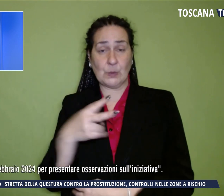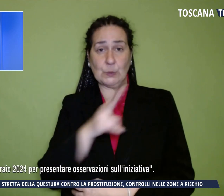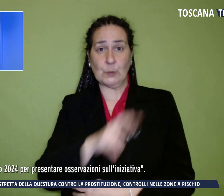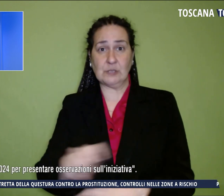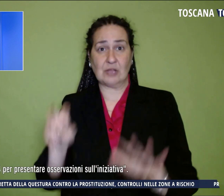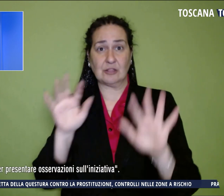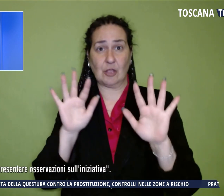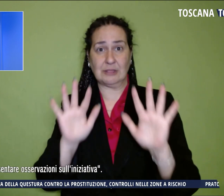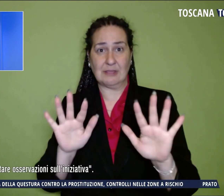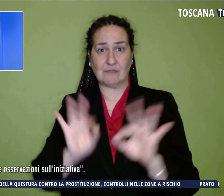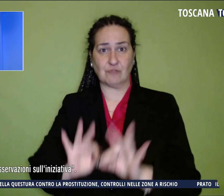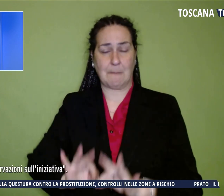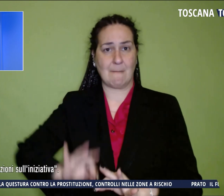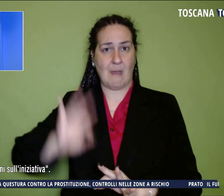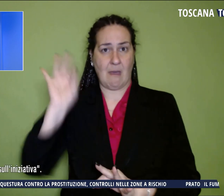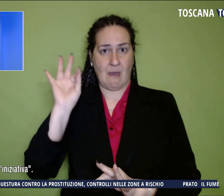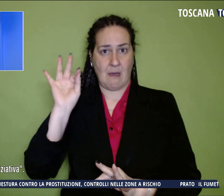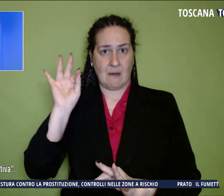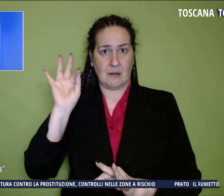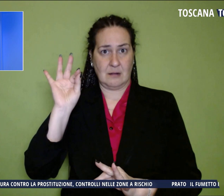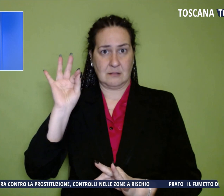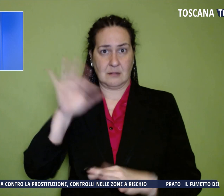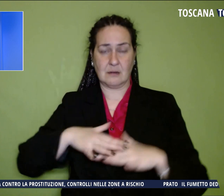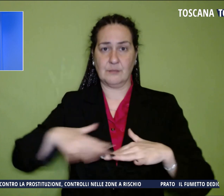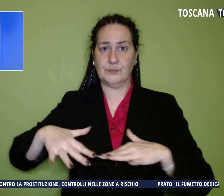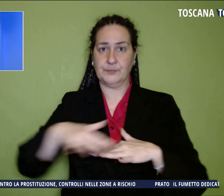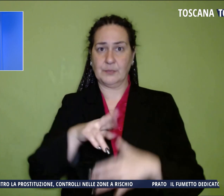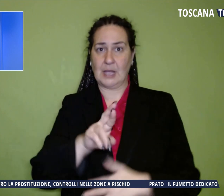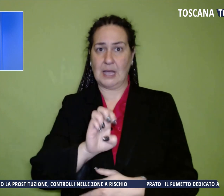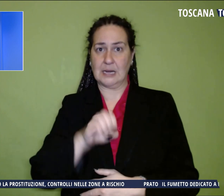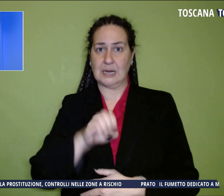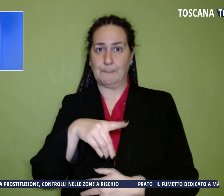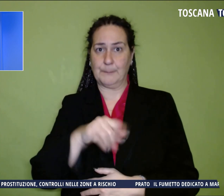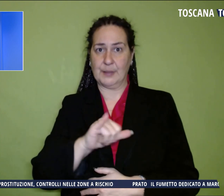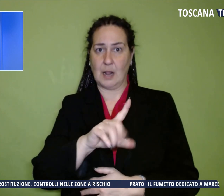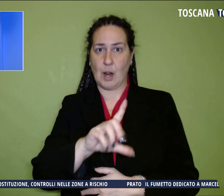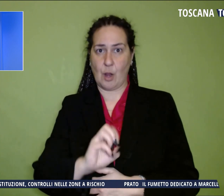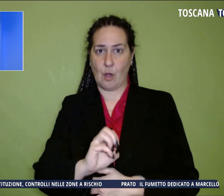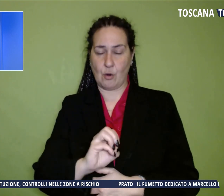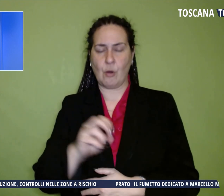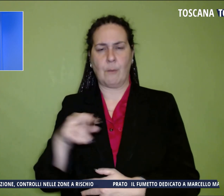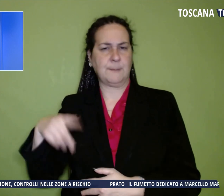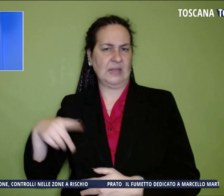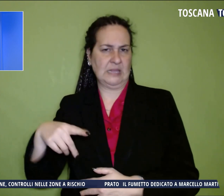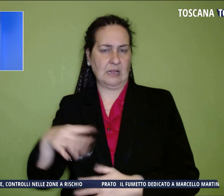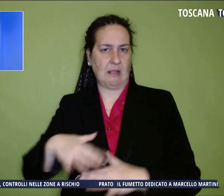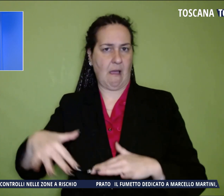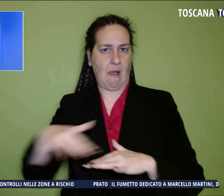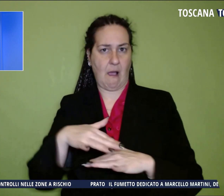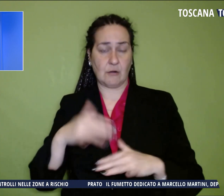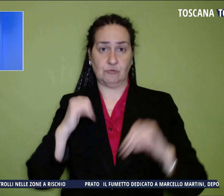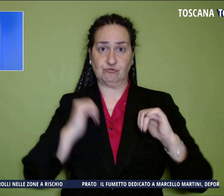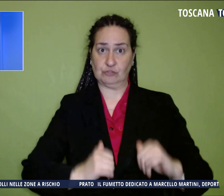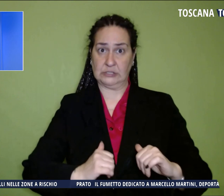altezza, in località Rempillo, proprio a Pitigliano. I cittadini e gli enti interessati riferisci hanno tempo fino al